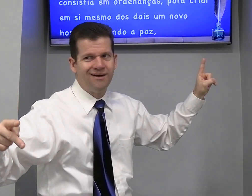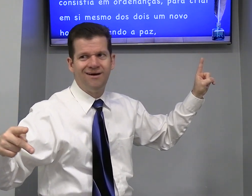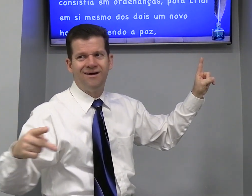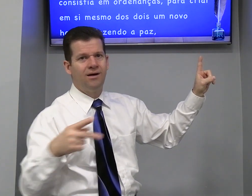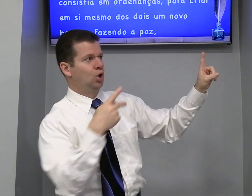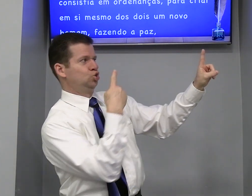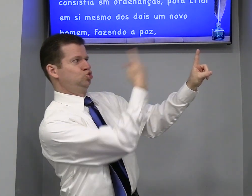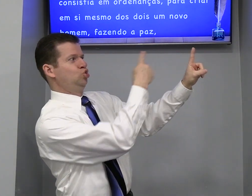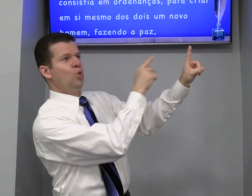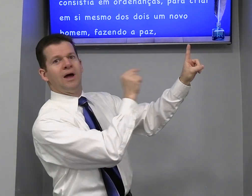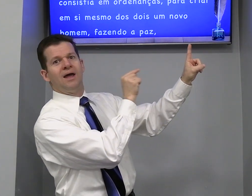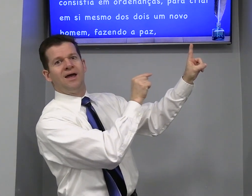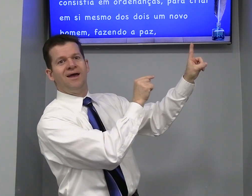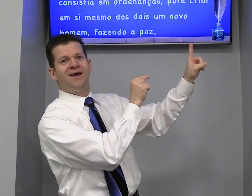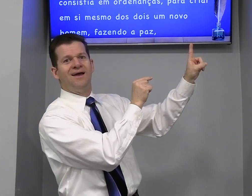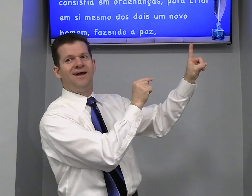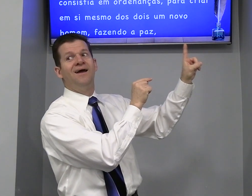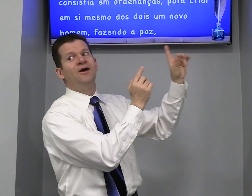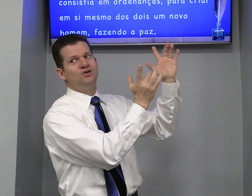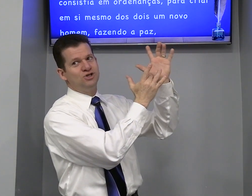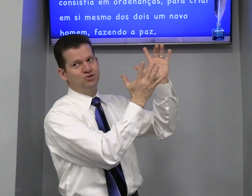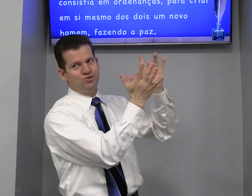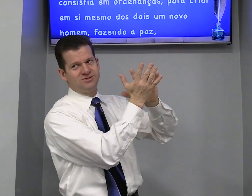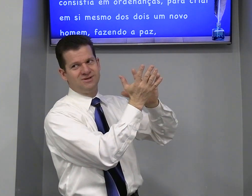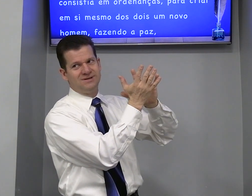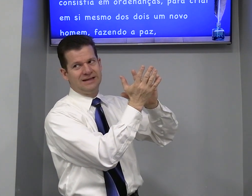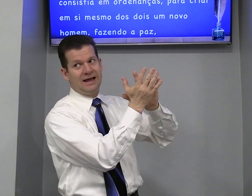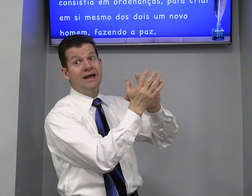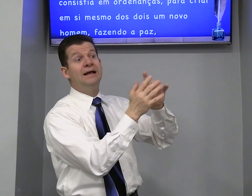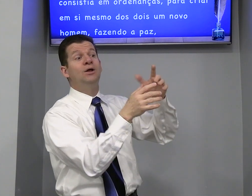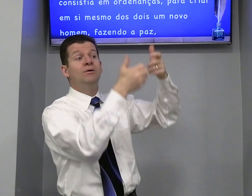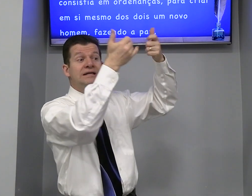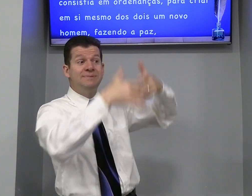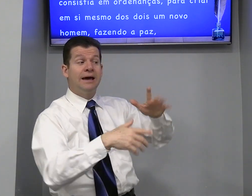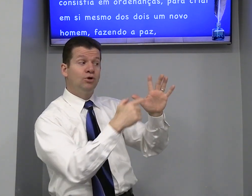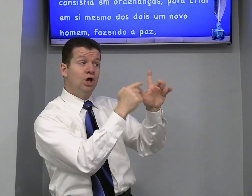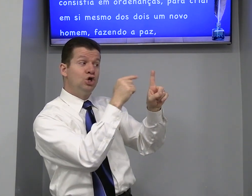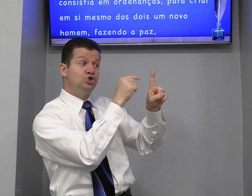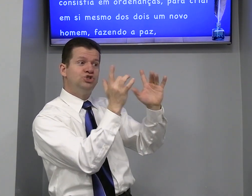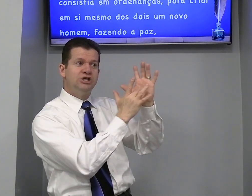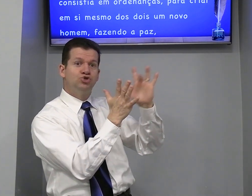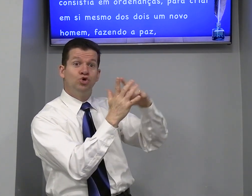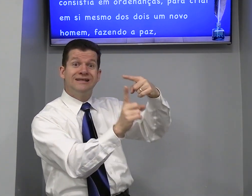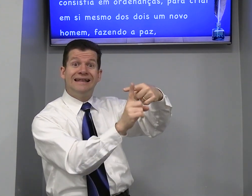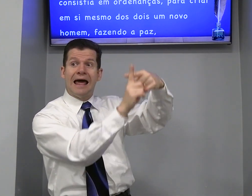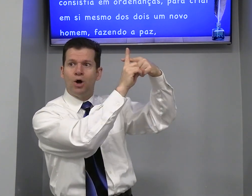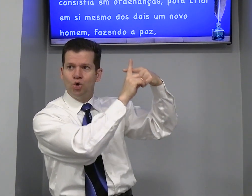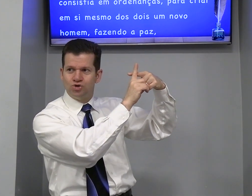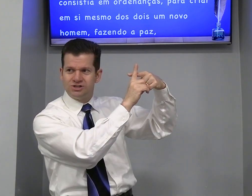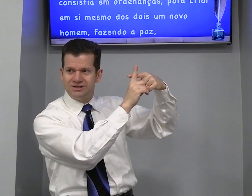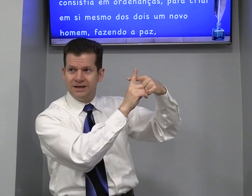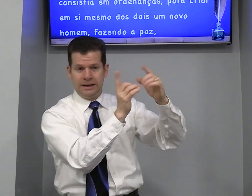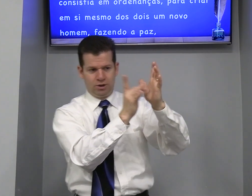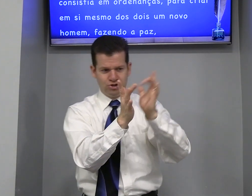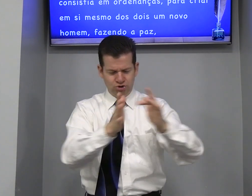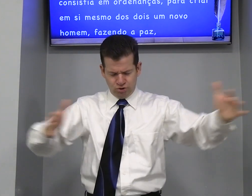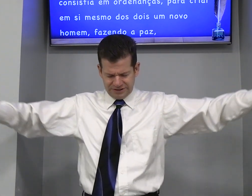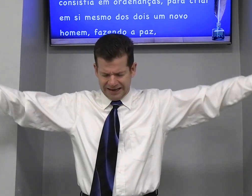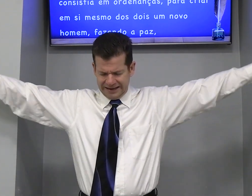Sua Jesus Então Está explicando Jesus Na cruz Então Jesus Ali